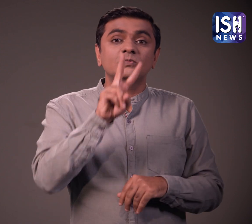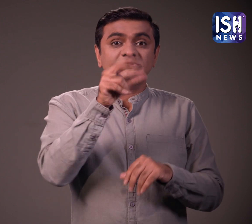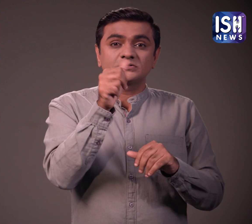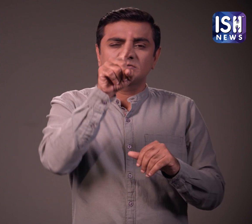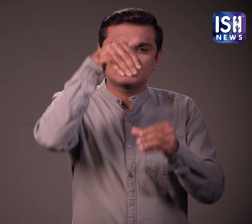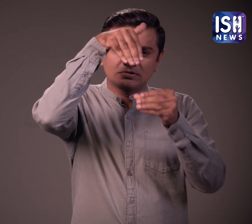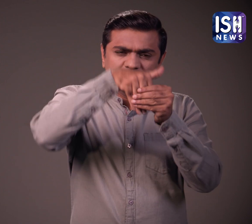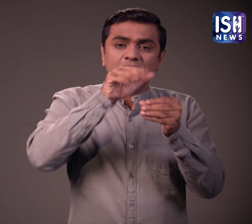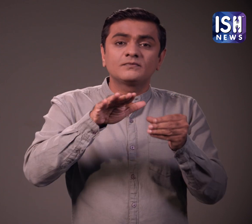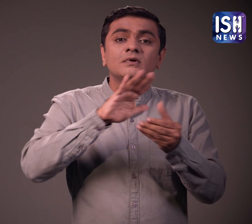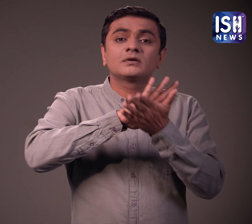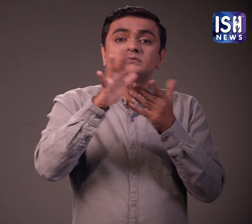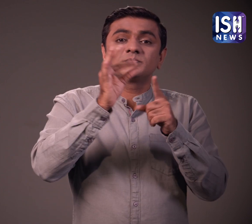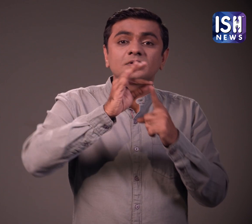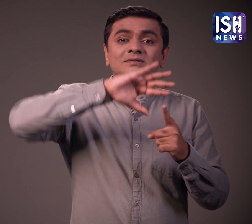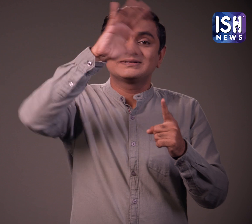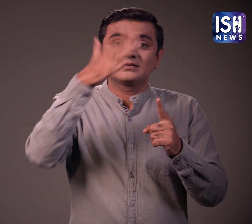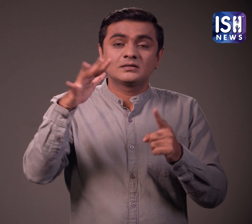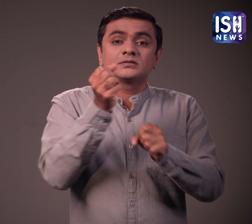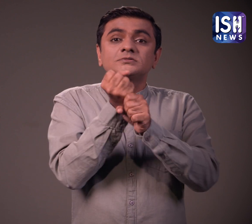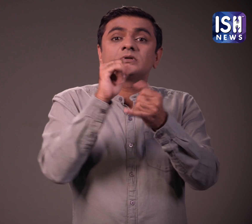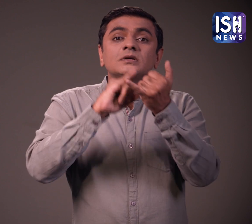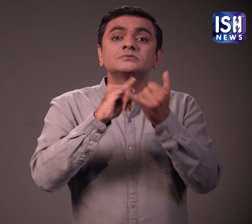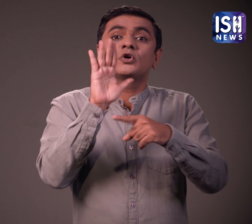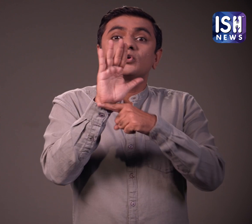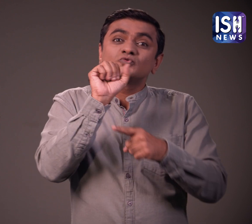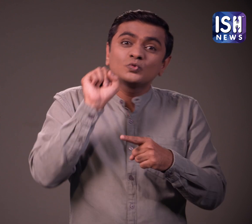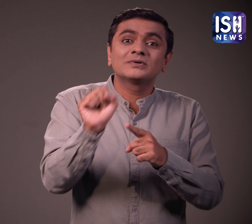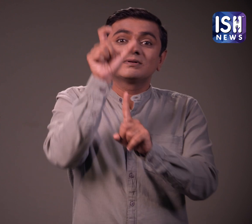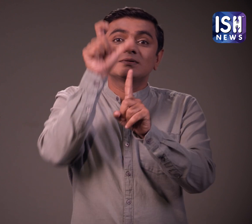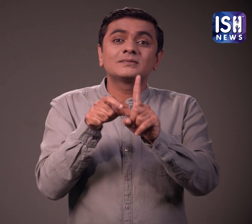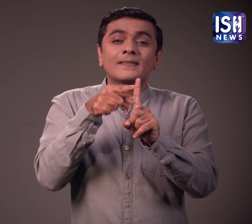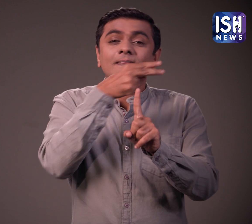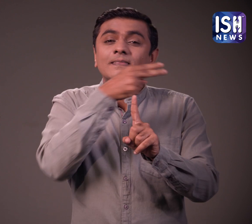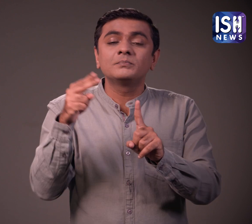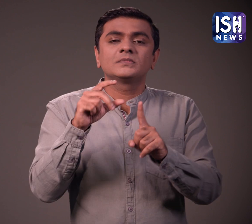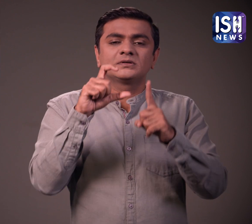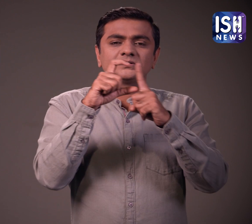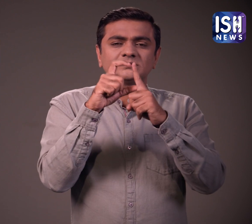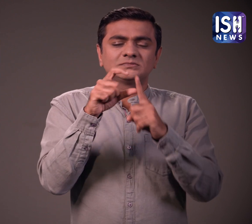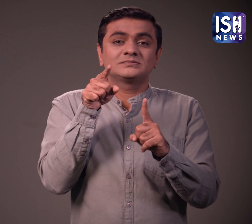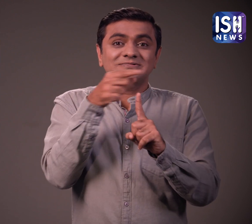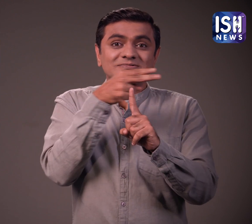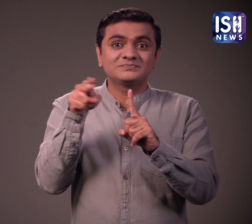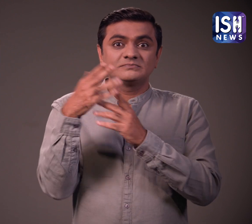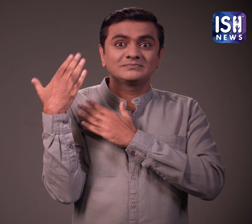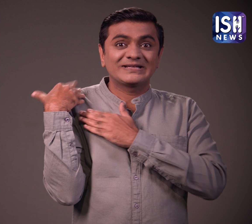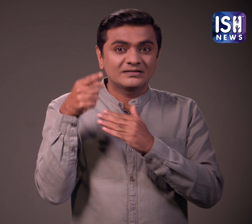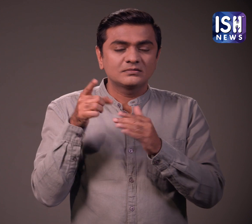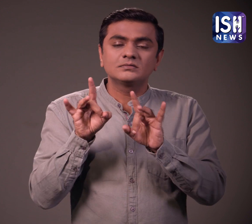इसमें दर्मपाल ठाकुर खंड जो प्रदेश कॉंग्रेस कमिटी के पूर्वा महासचिव है सत्ता रूट भाजपा